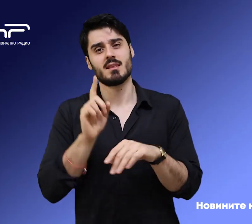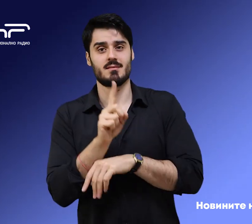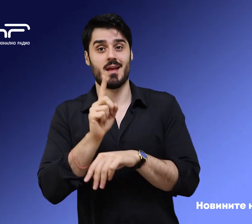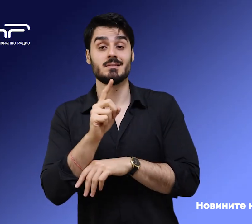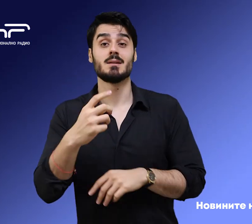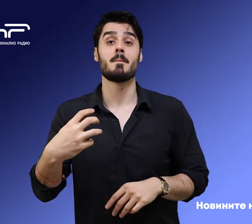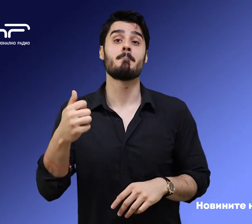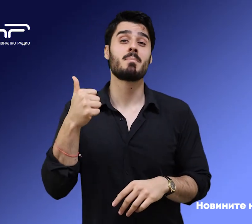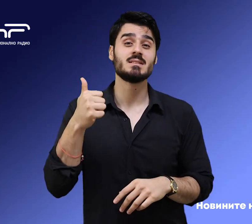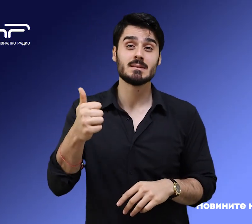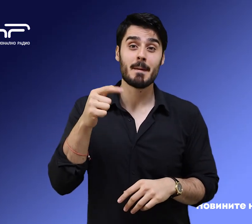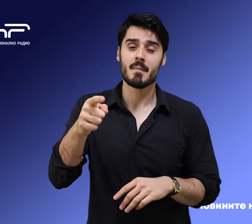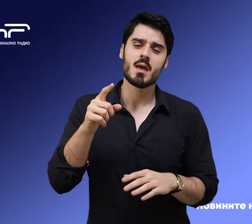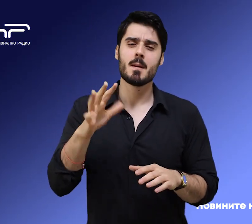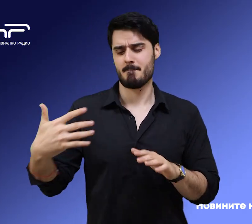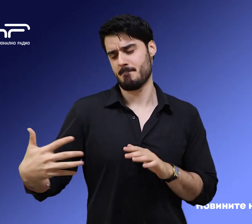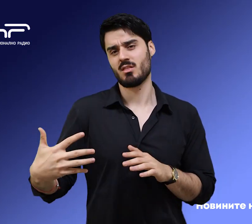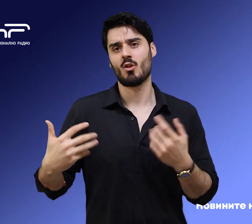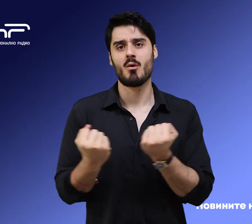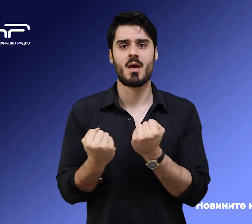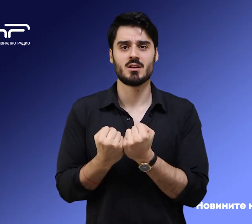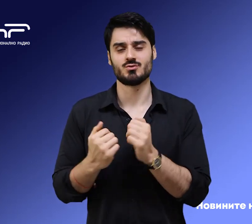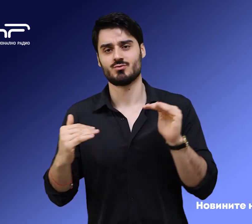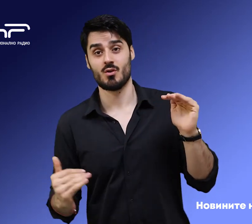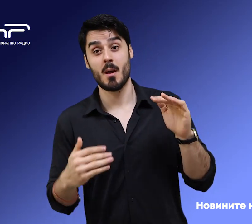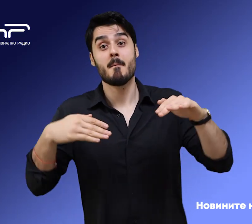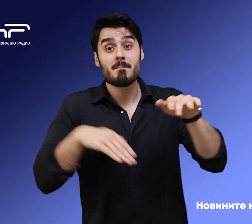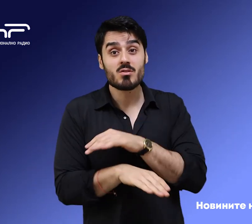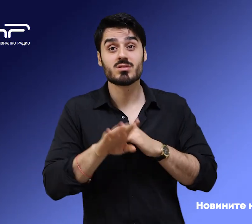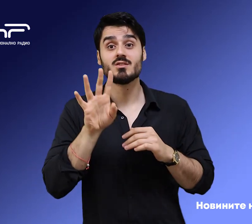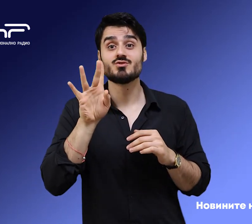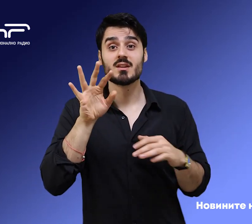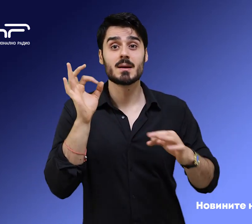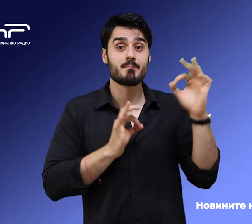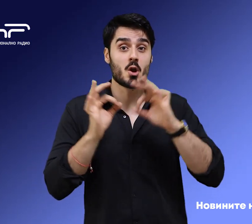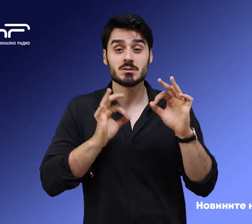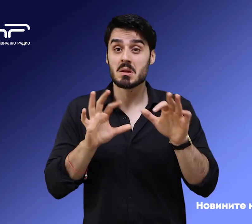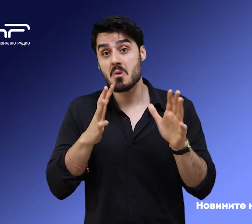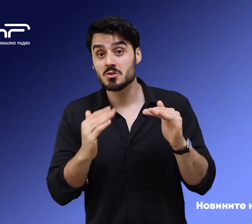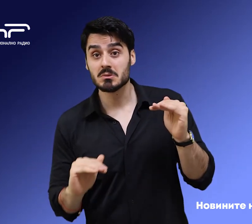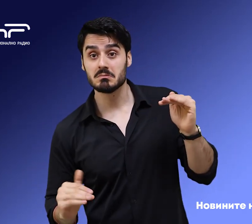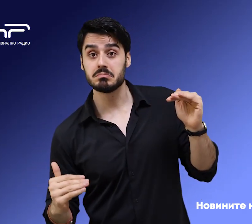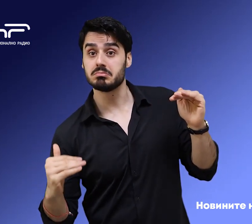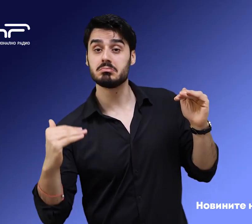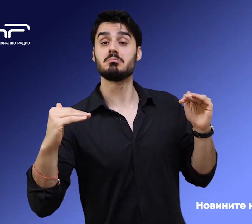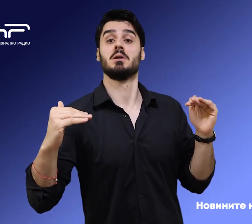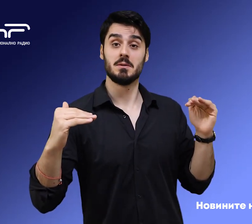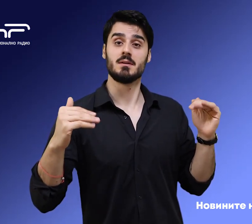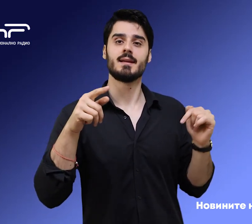БСП остава пета с малко над 7%. Под 4%-ата париера, но с потенциална възможност да е преминят, са три